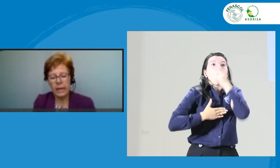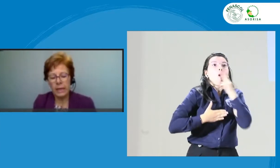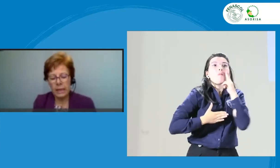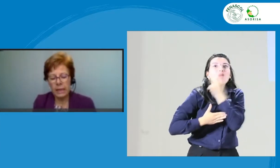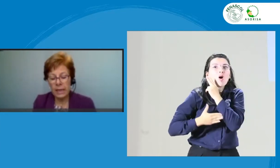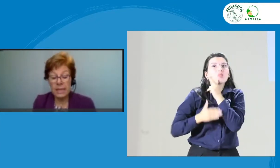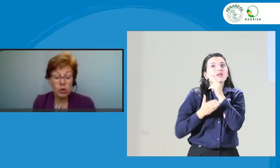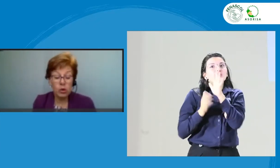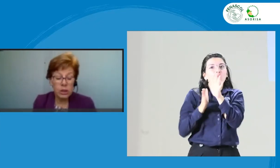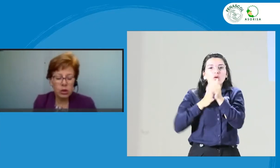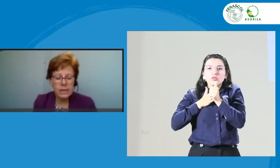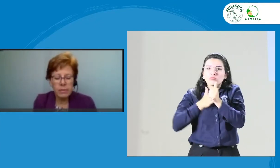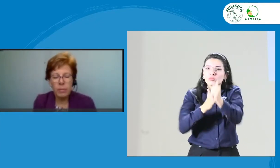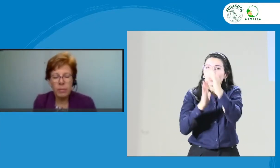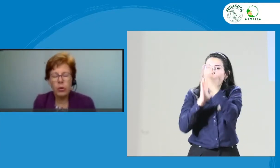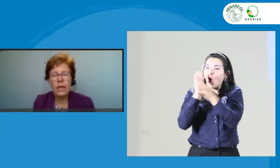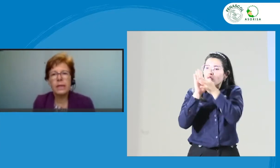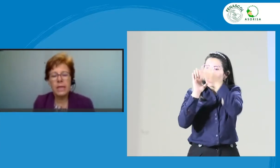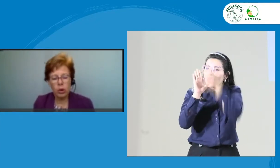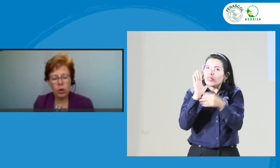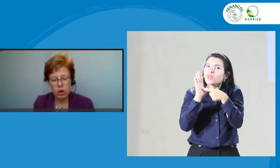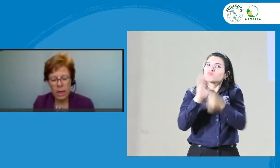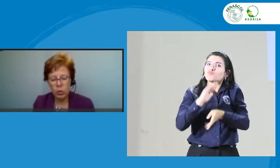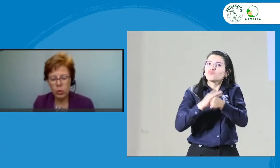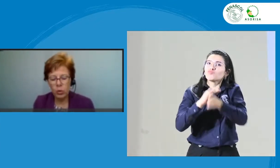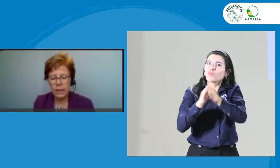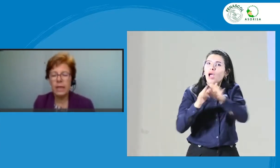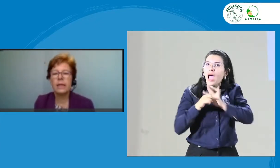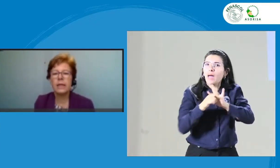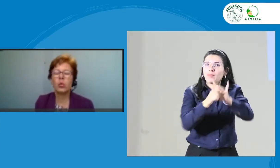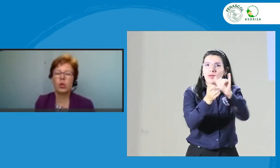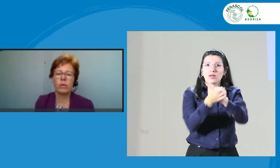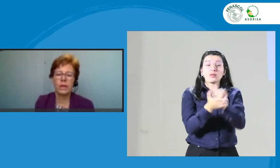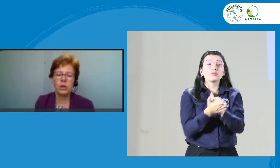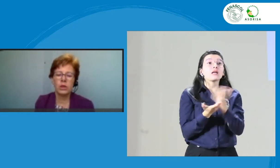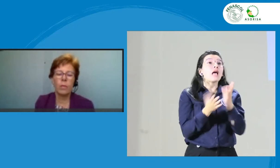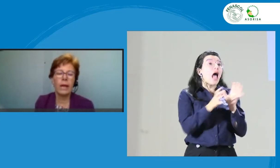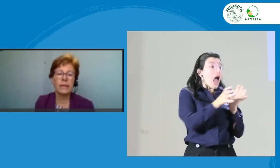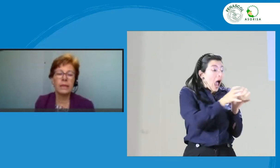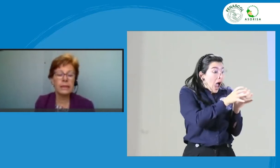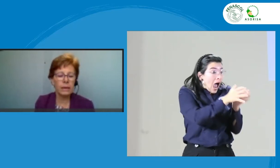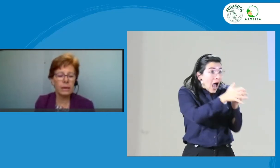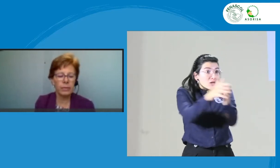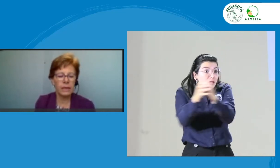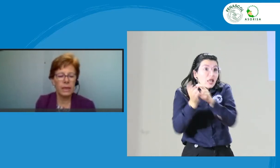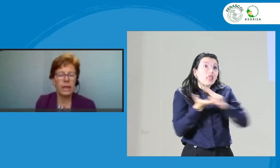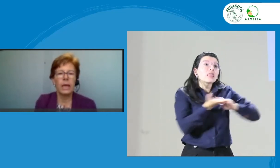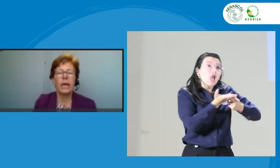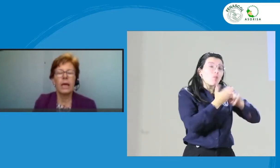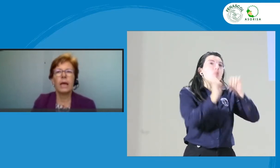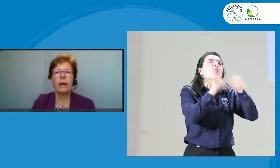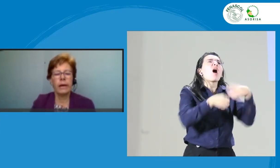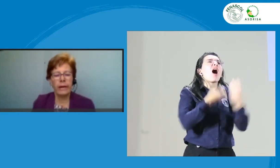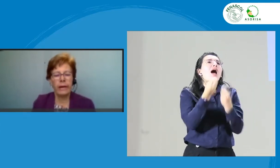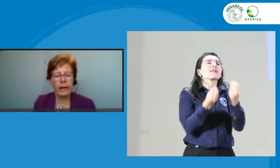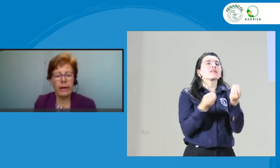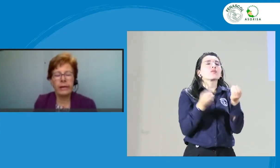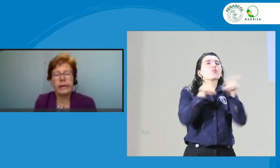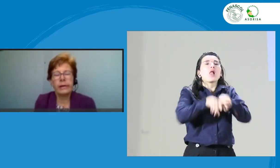Las asociaciones también podrían desarrollar una guía de autorreflexión para el intérprete. Aquí